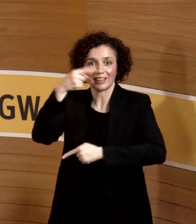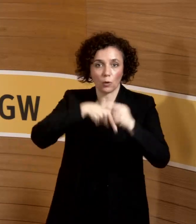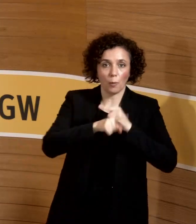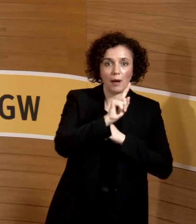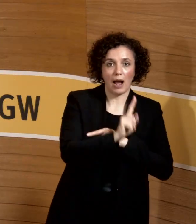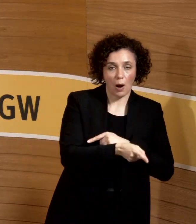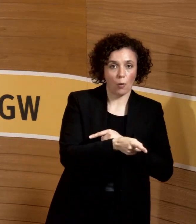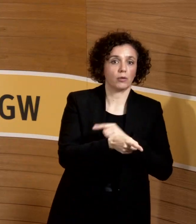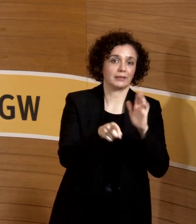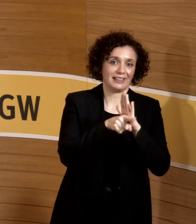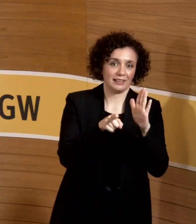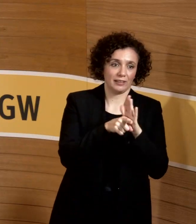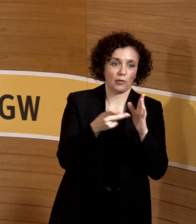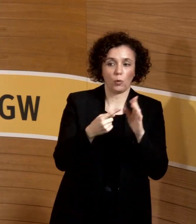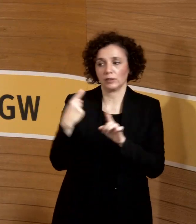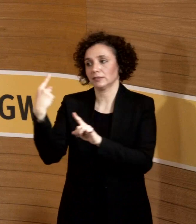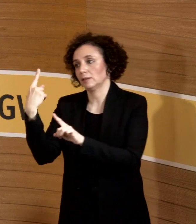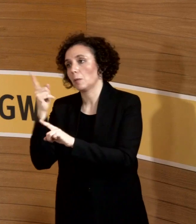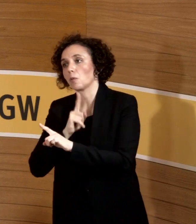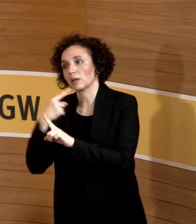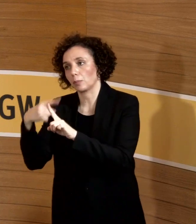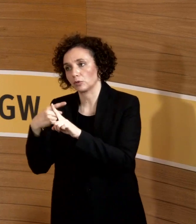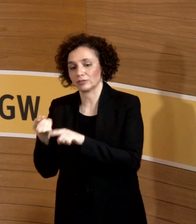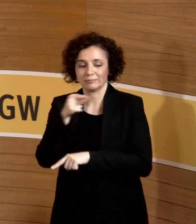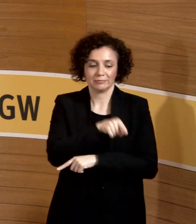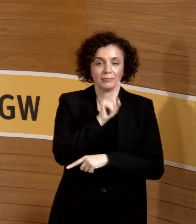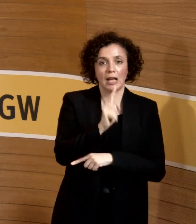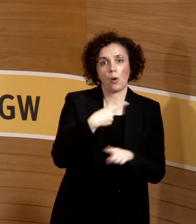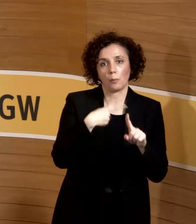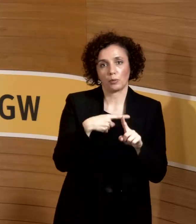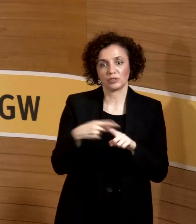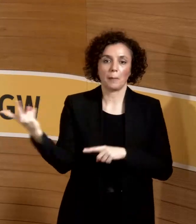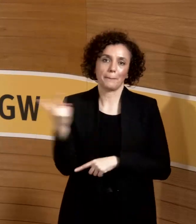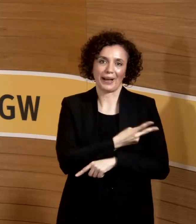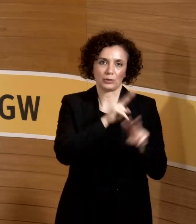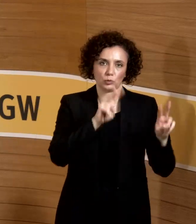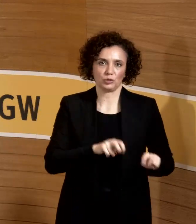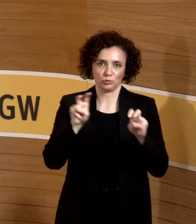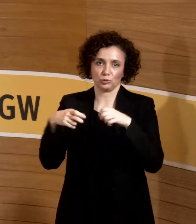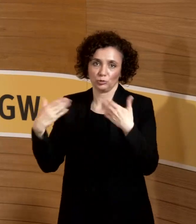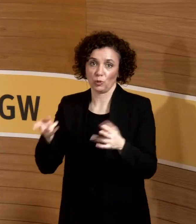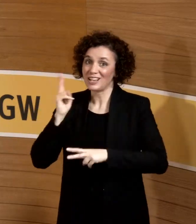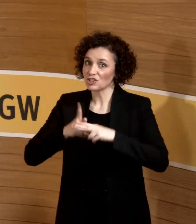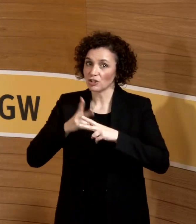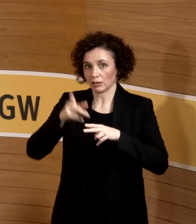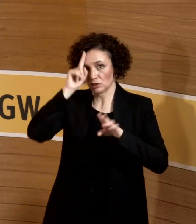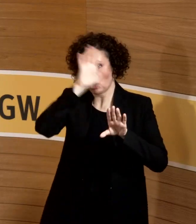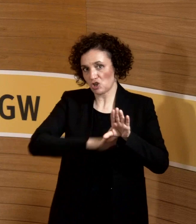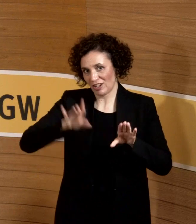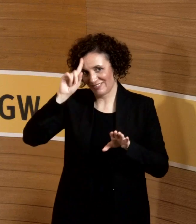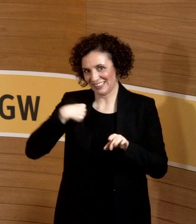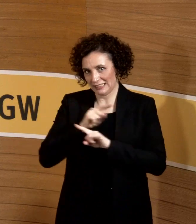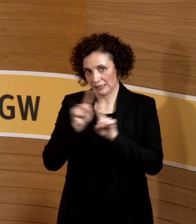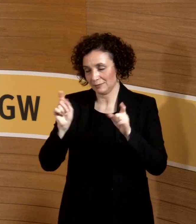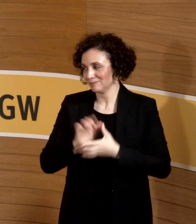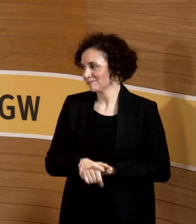Frühchen dann schon auch positiv sein, wenn die Mutter positiv ist. Aber es werden beide untersucht bei uns. Aber ich weiß nicht, ob das Standard ist. Aber das ist